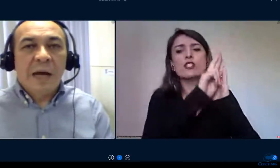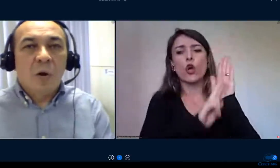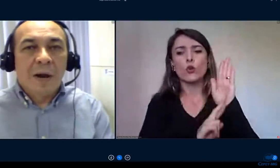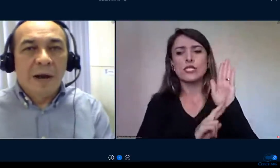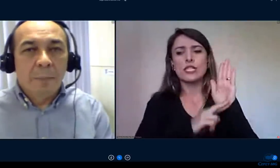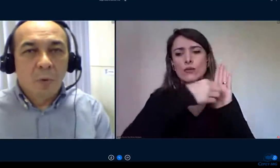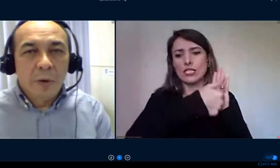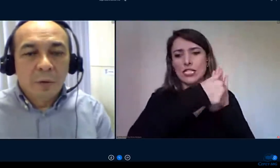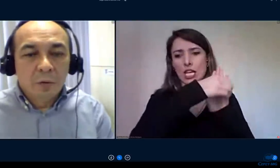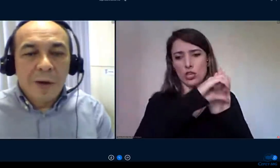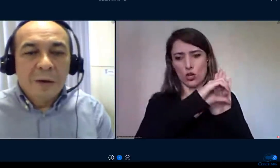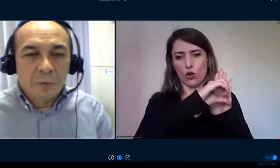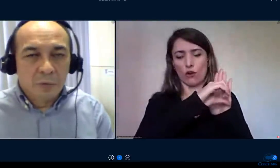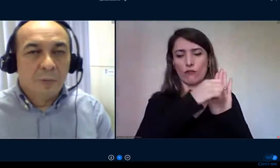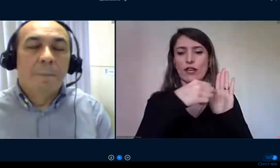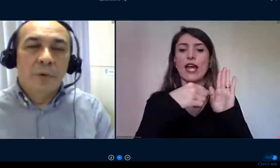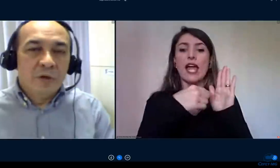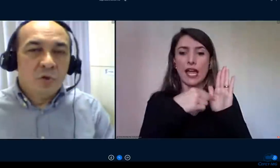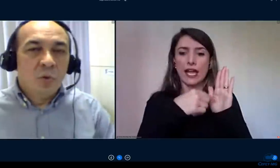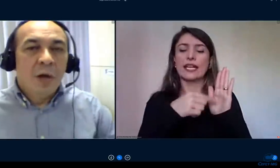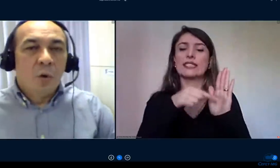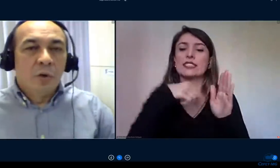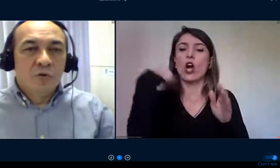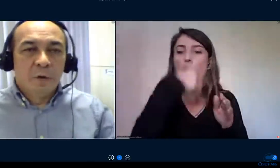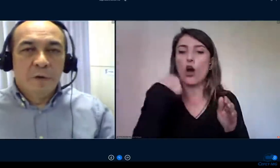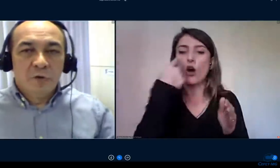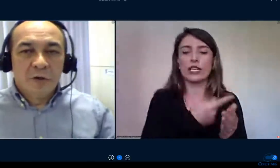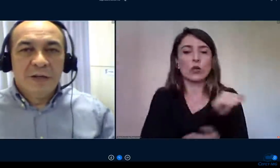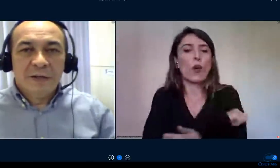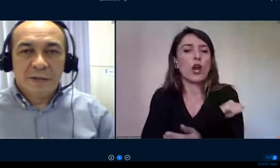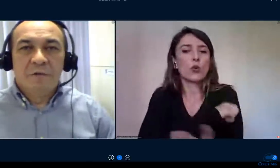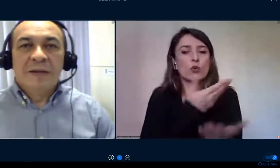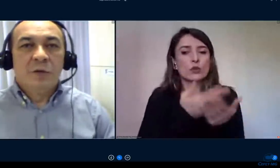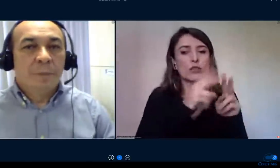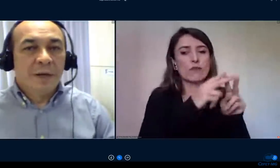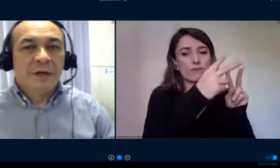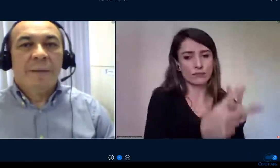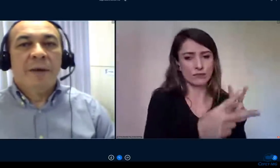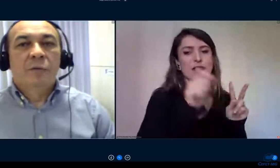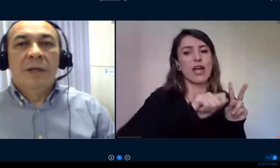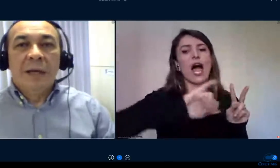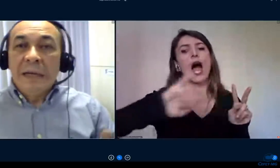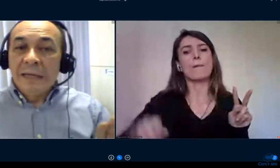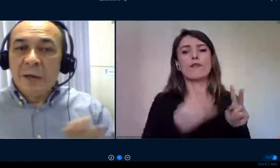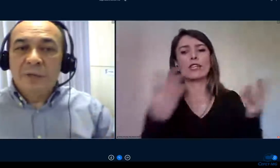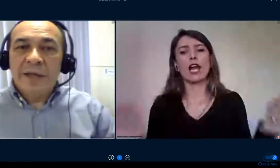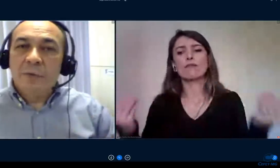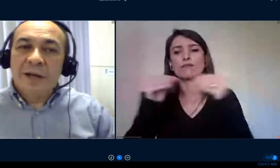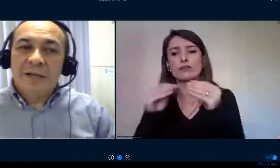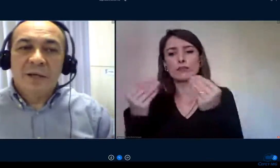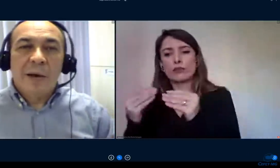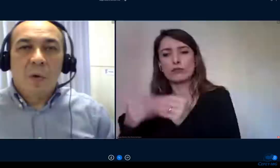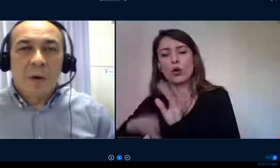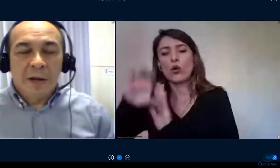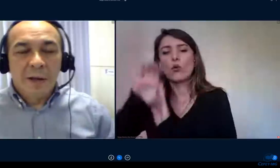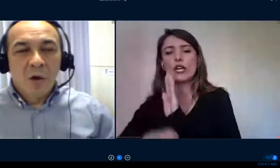o aproveitamento dessa carga horária para o currículo do aluno, por isso que os professores eles estão fazendo o planejamento dele e não tem